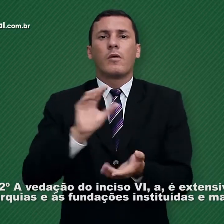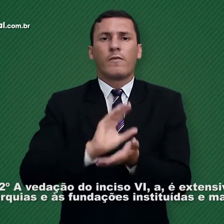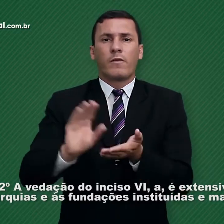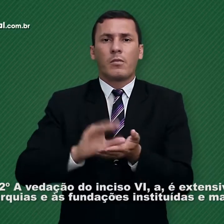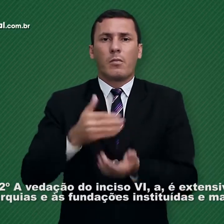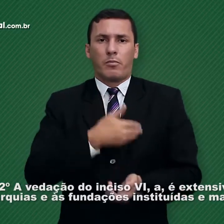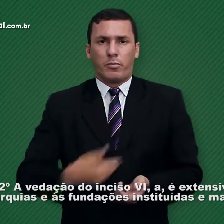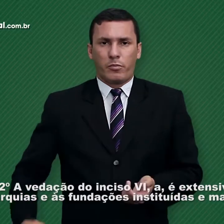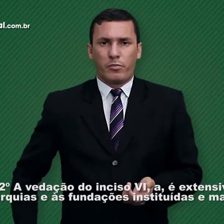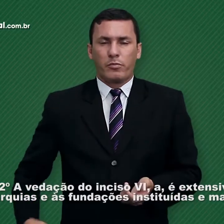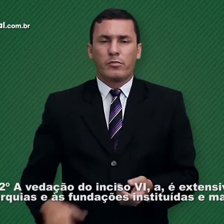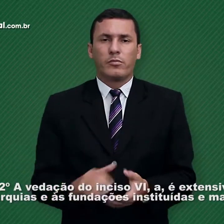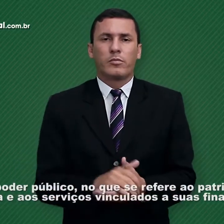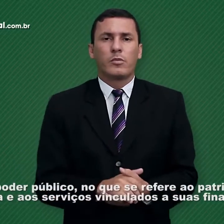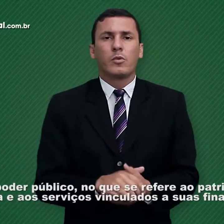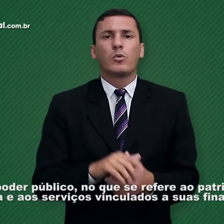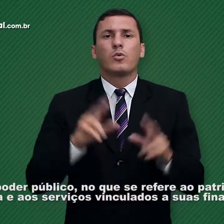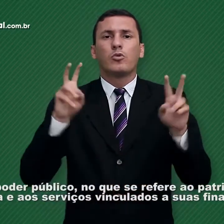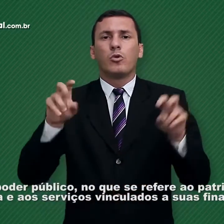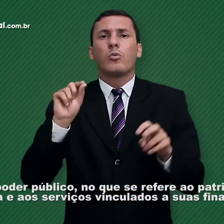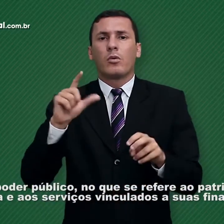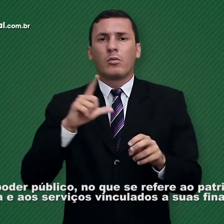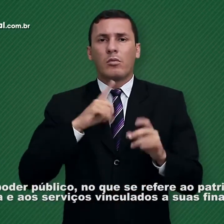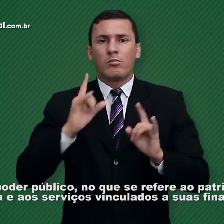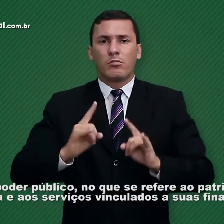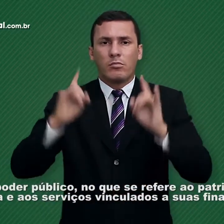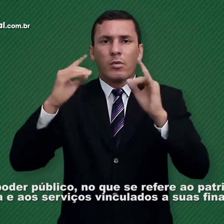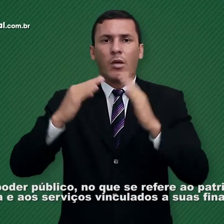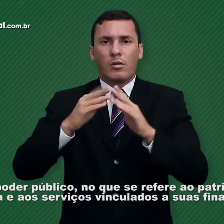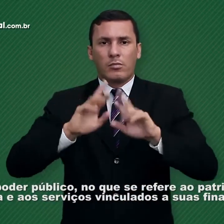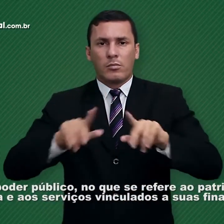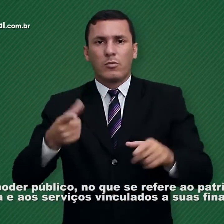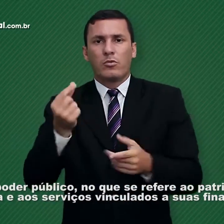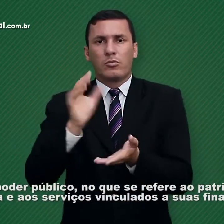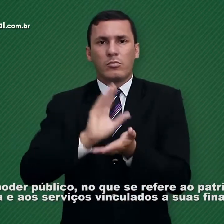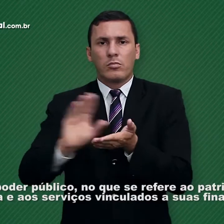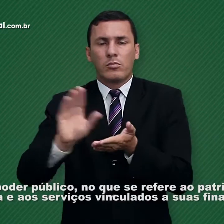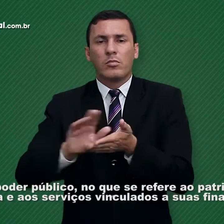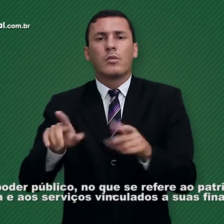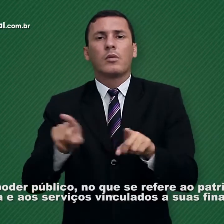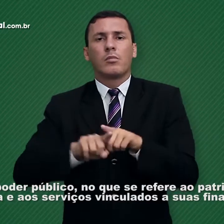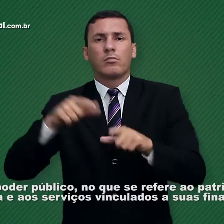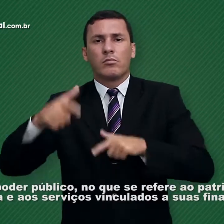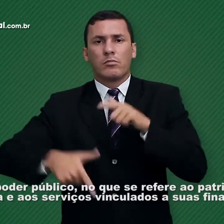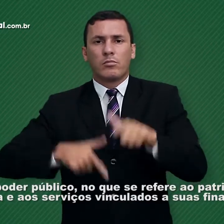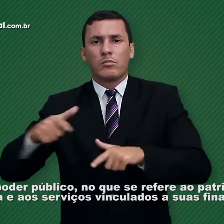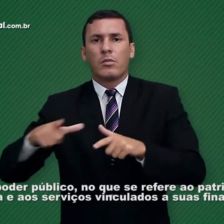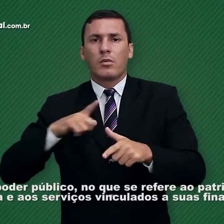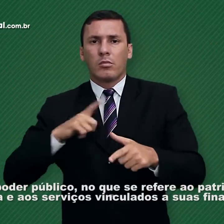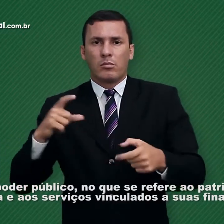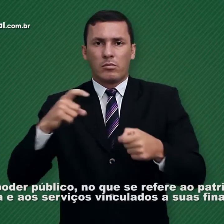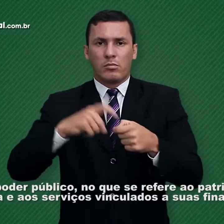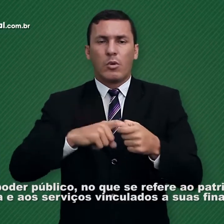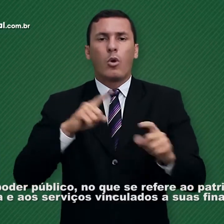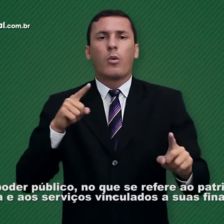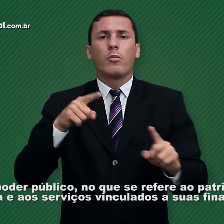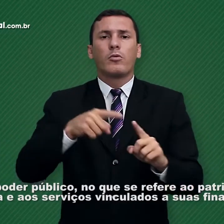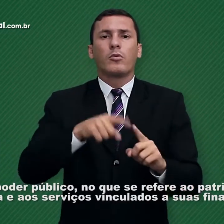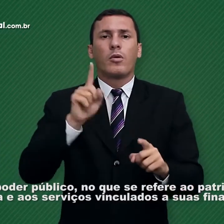instituídas e mantidas pelo poder público No que se refere ao patrimônio, à renda e aos serviços